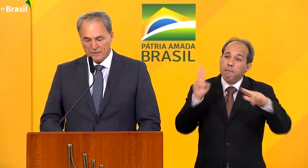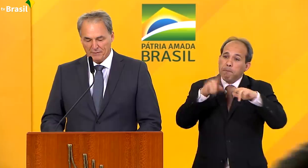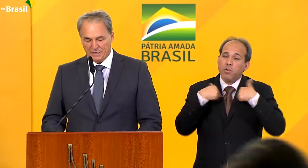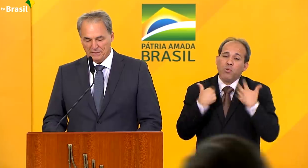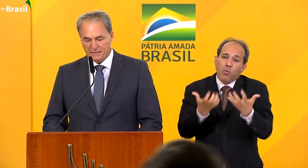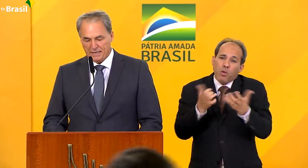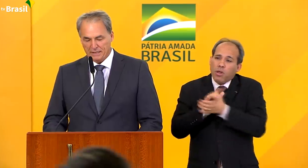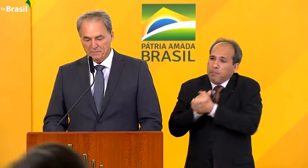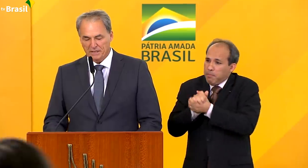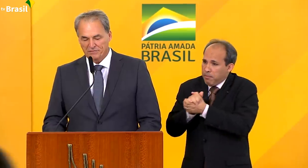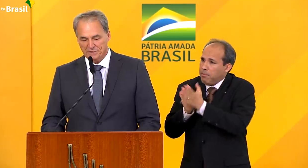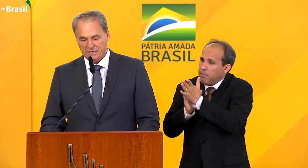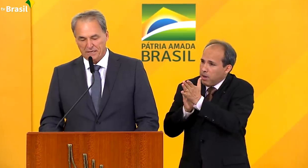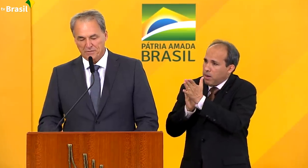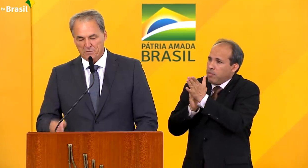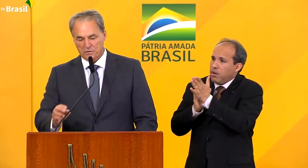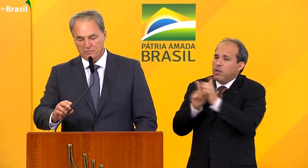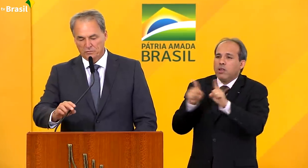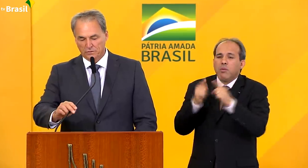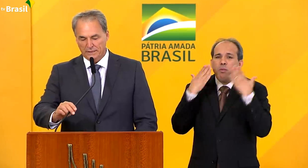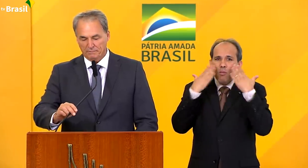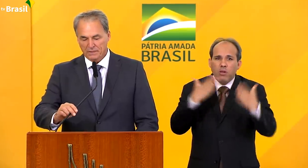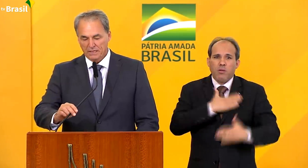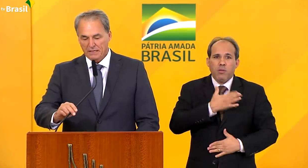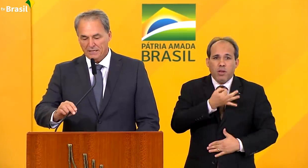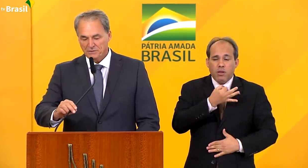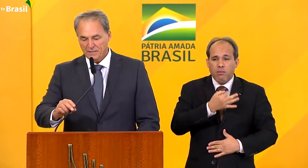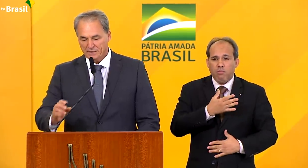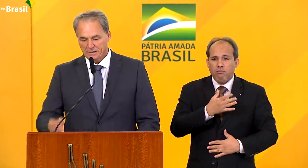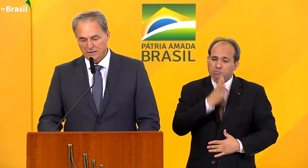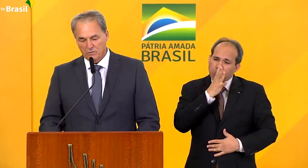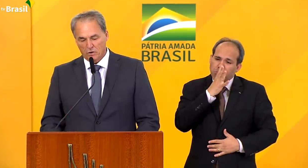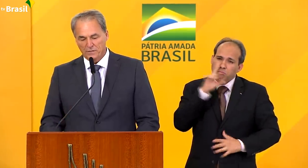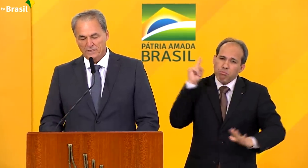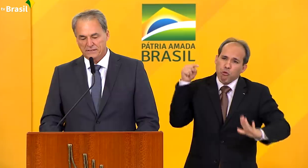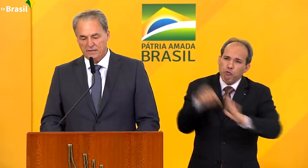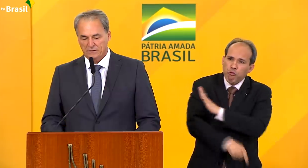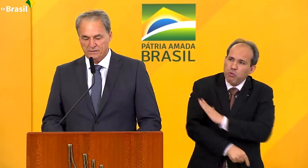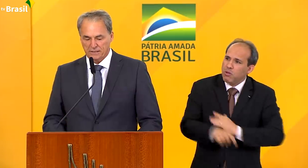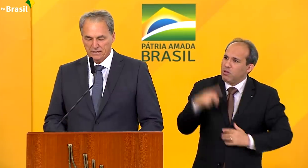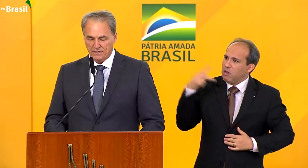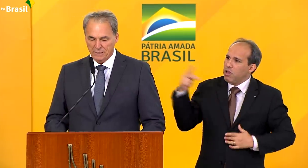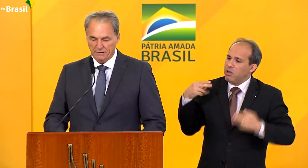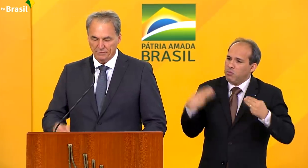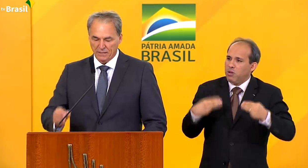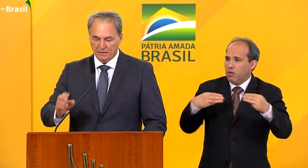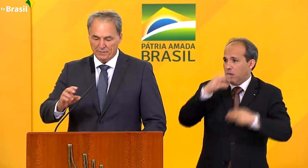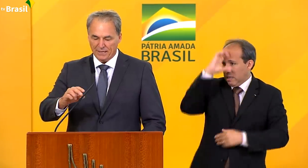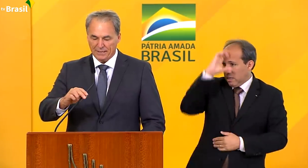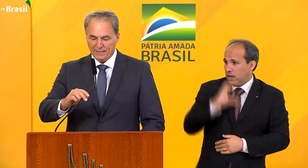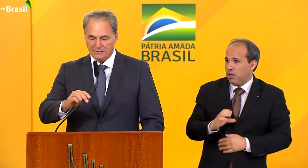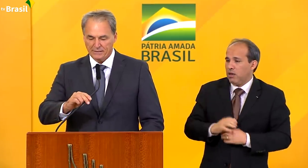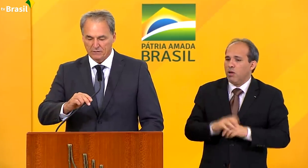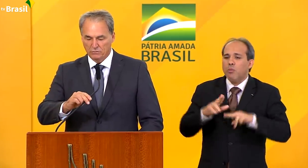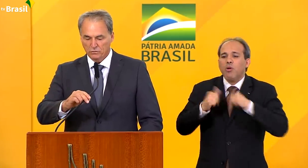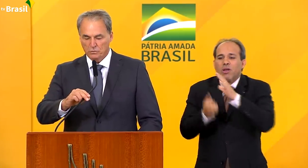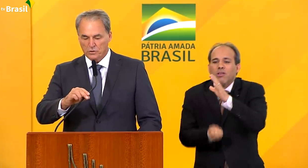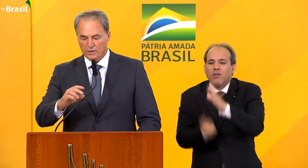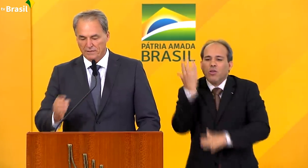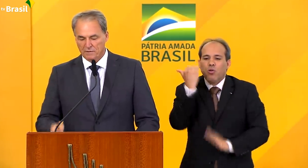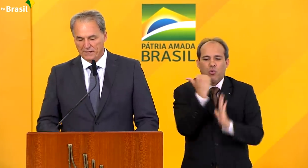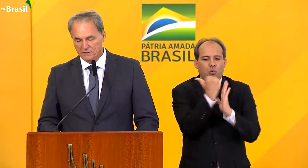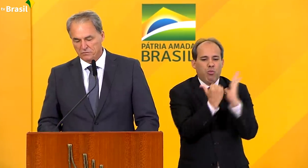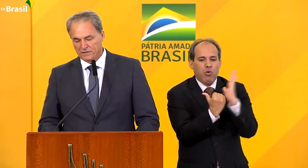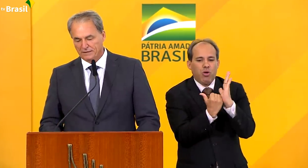que eu quero parabenizar e manifestar a minha profunda admiração ao Ministério da Cidadania pela criação